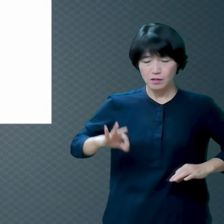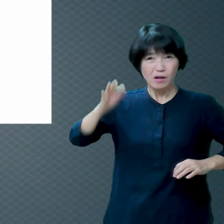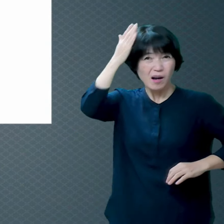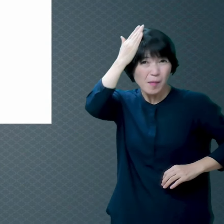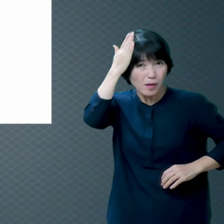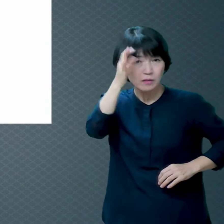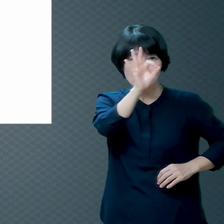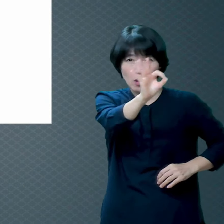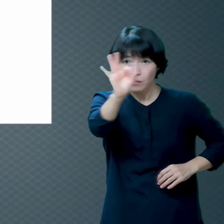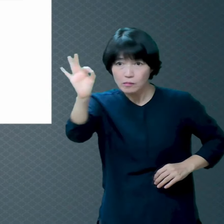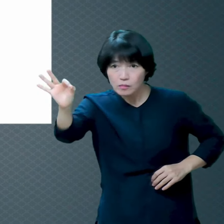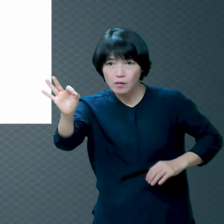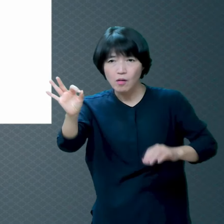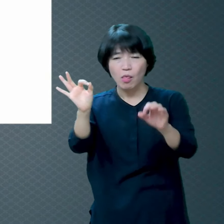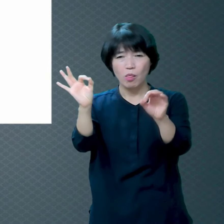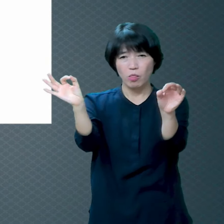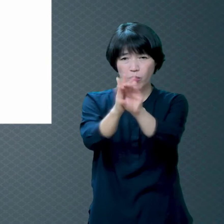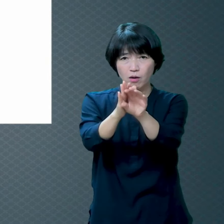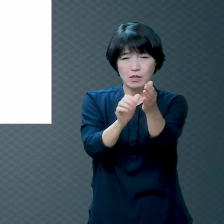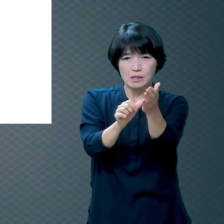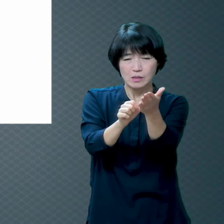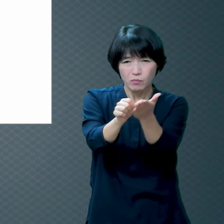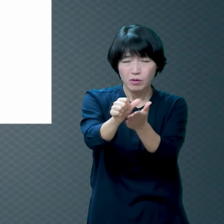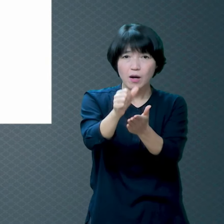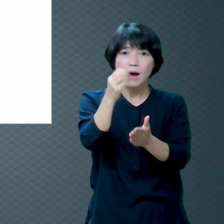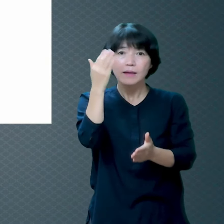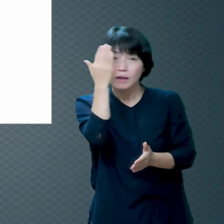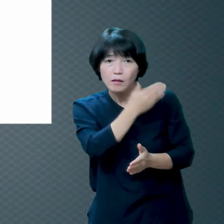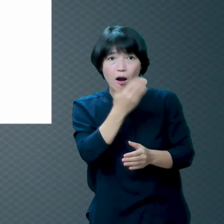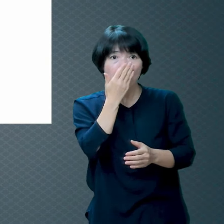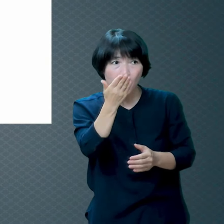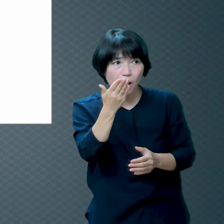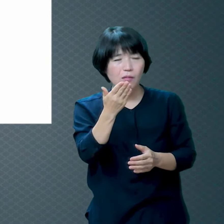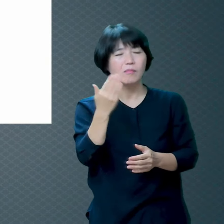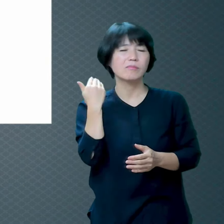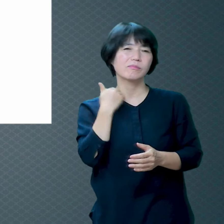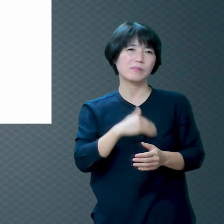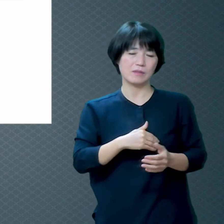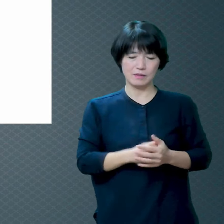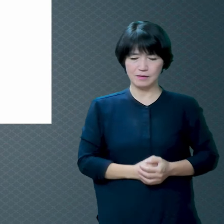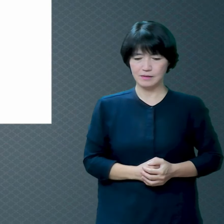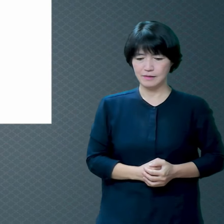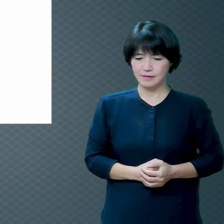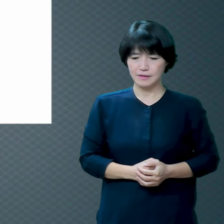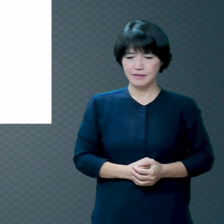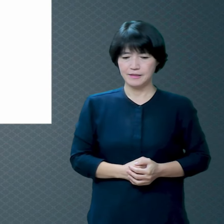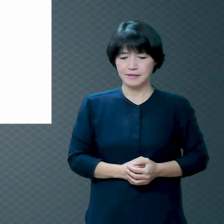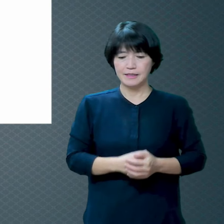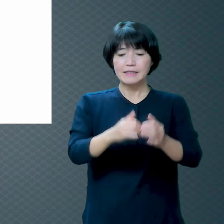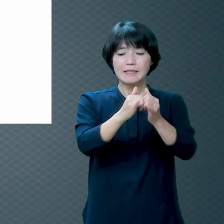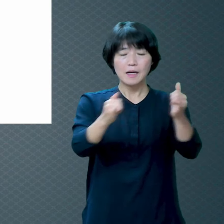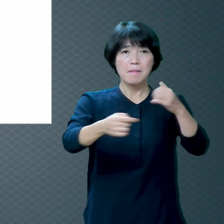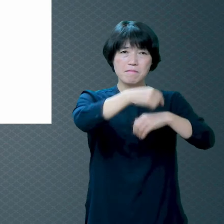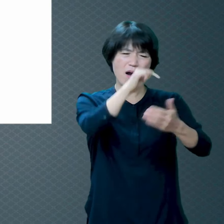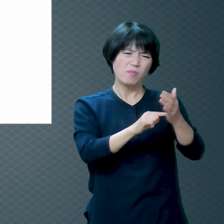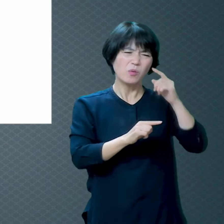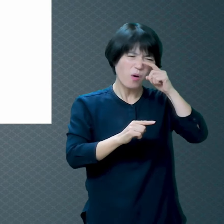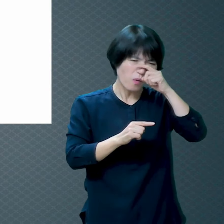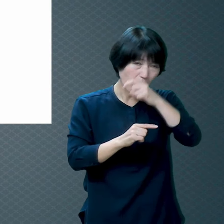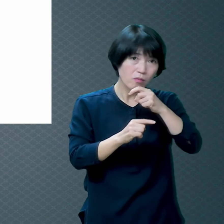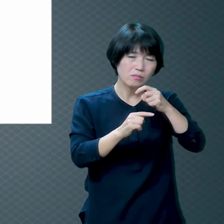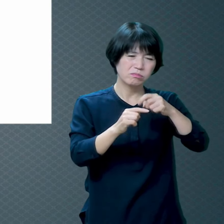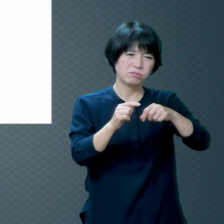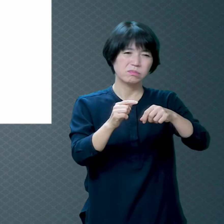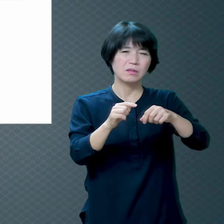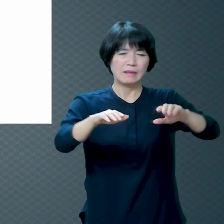얘기하는 거예요 마음을 보다 거짓되고 심히 부패한 것은 마음이에요 여러분들 마음 스스로가 잘 아시죠?